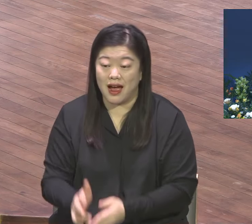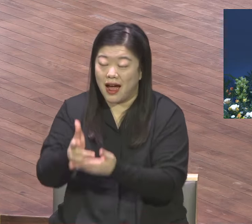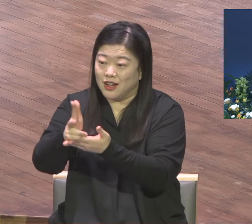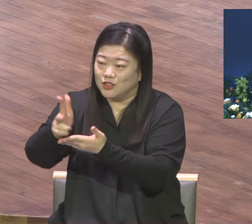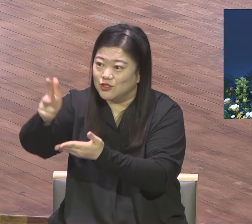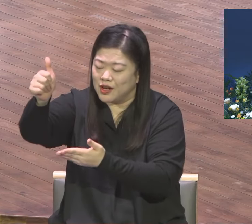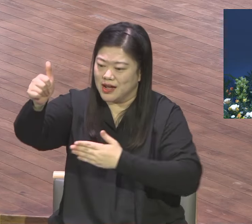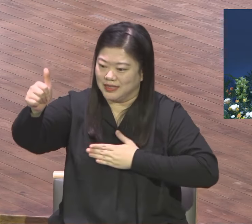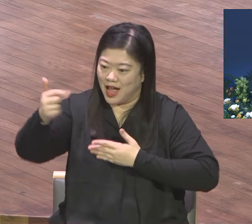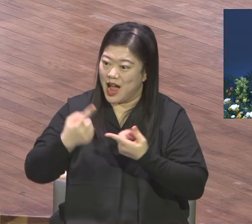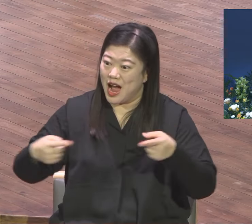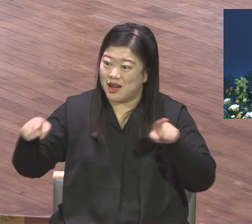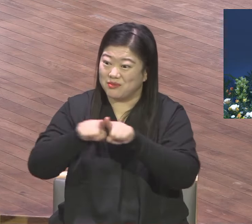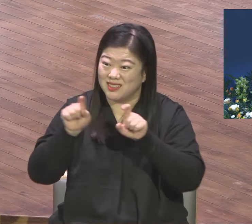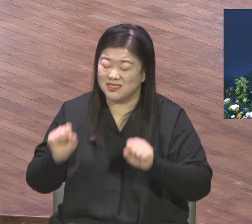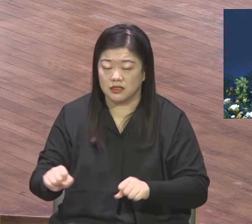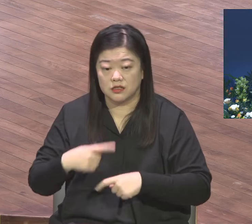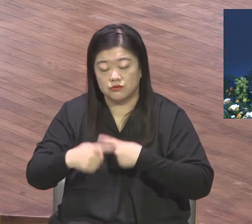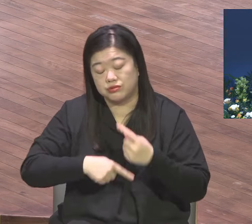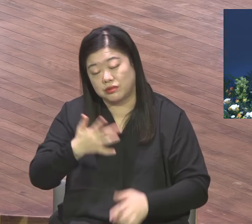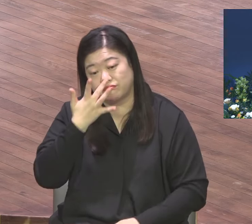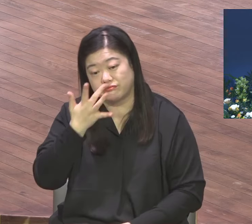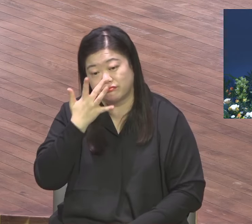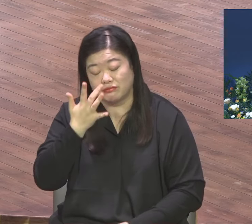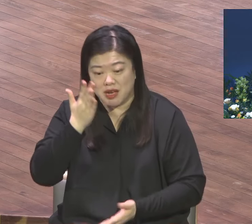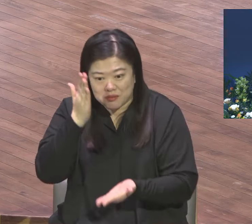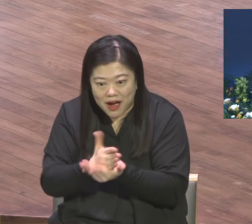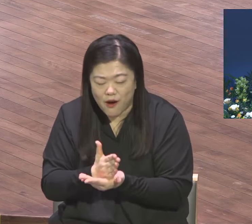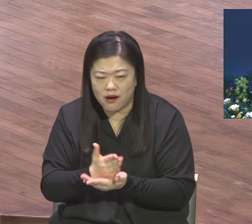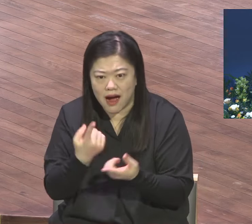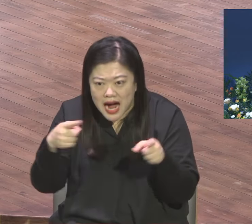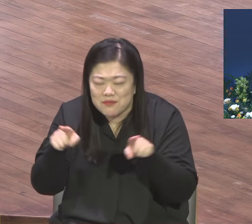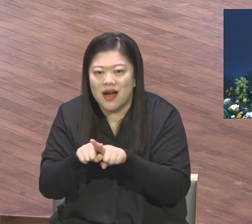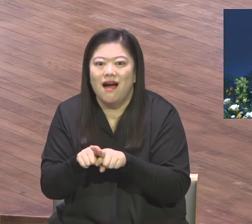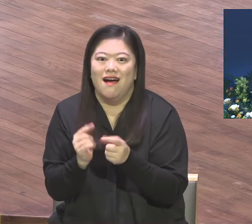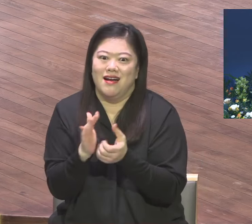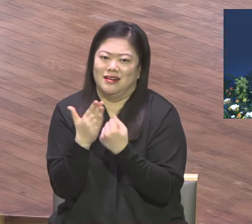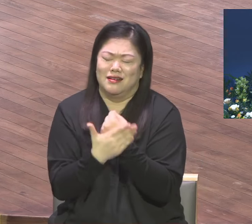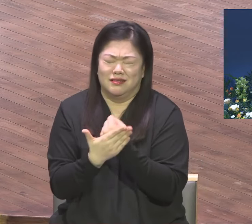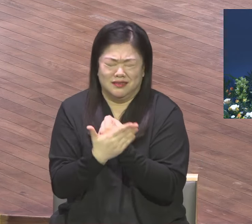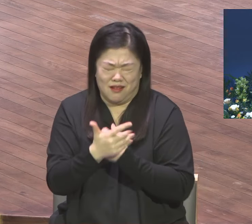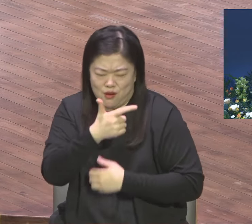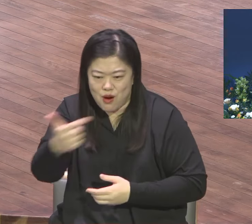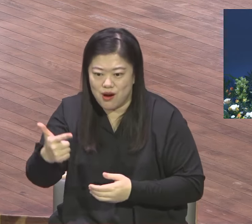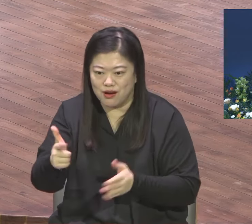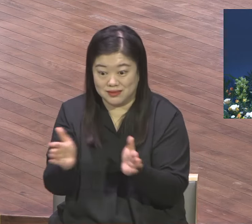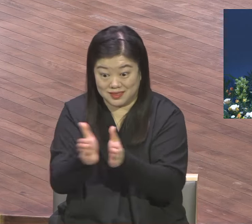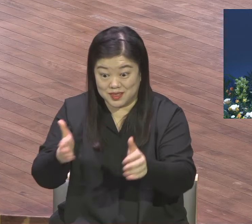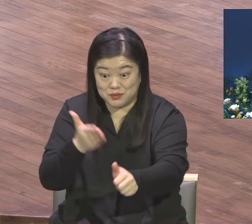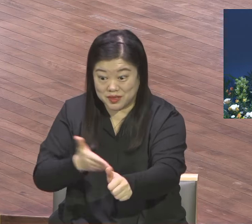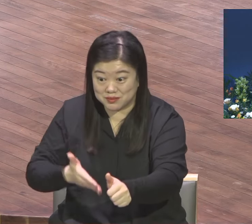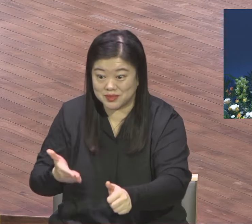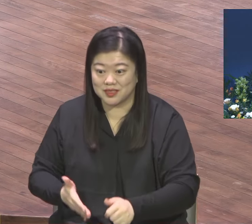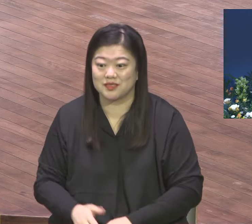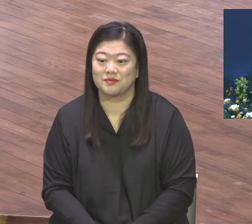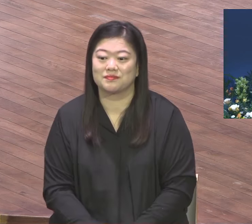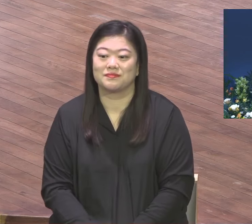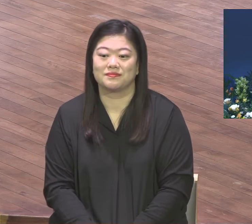늘 듣는 찬양이 아니라 새롭게 들려주시길 바랍니다. 너기를 인도하시는 하나님 귀 안